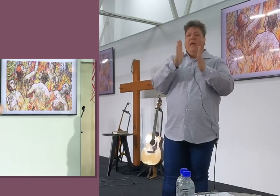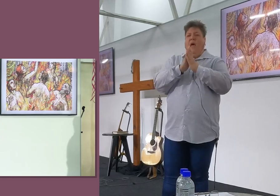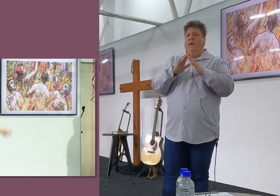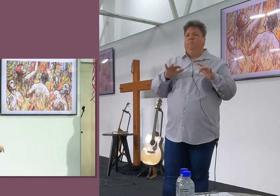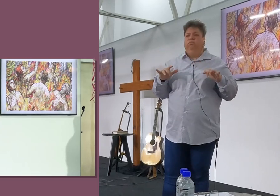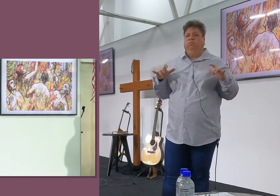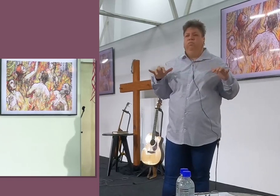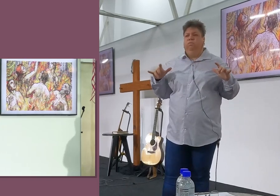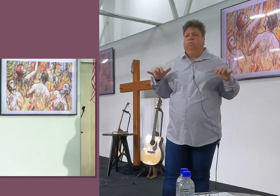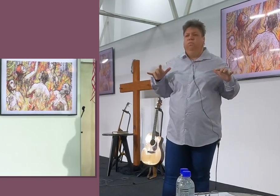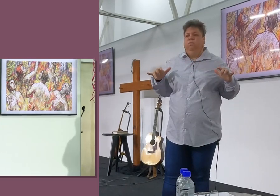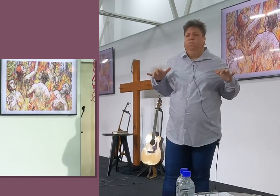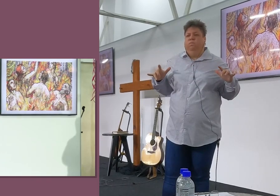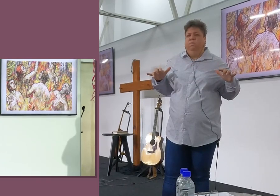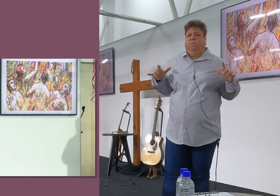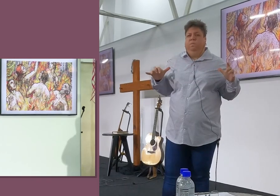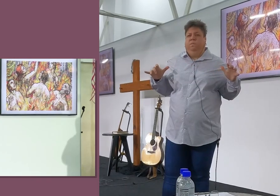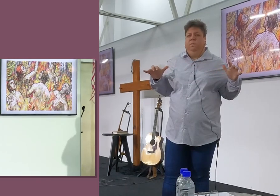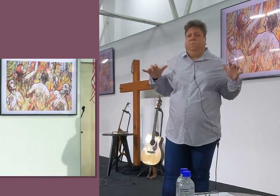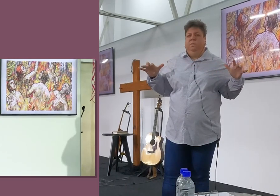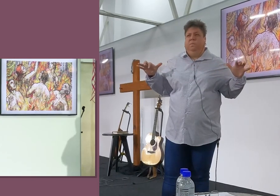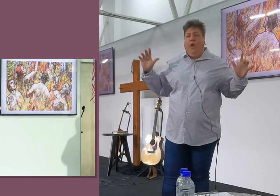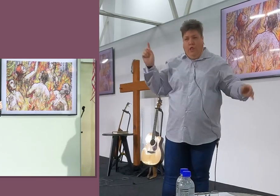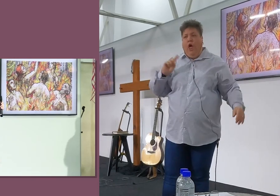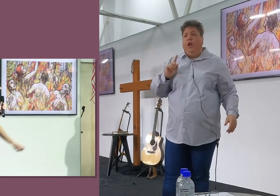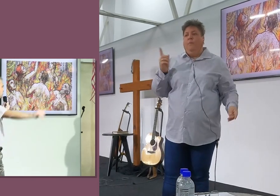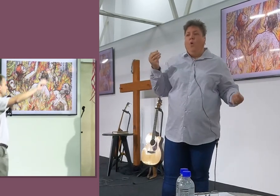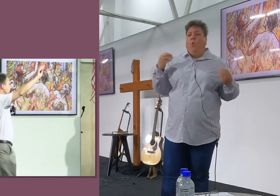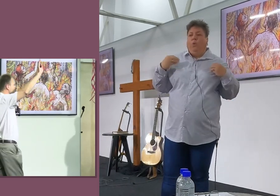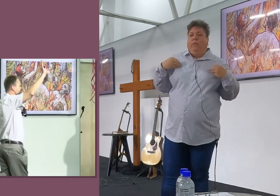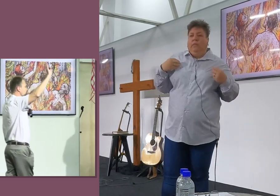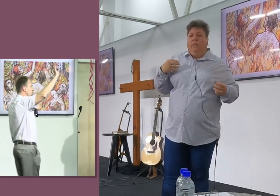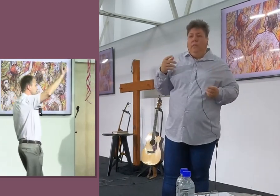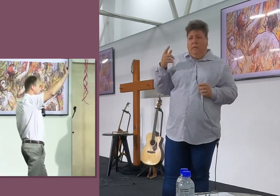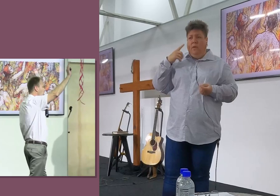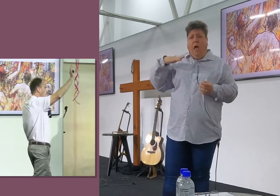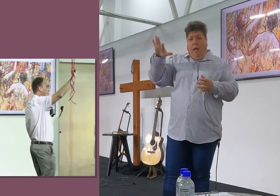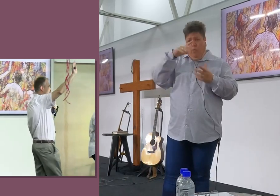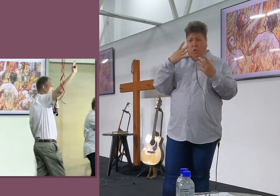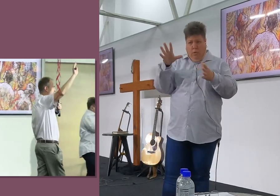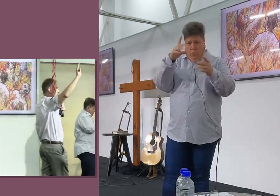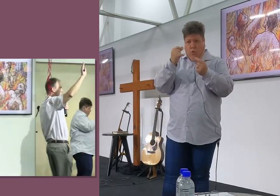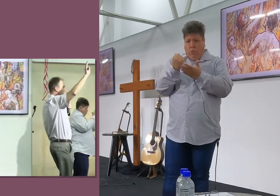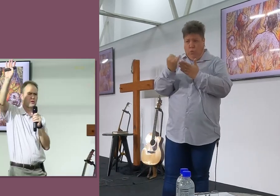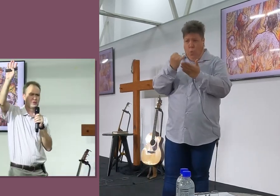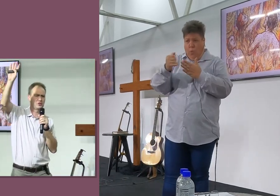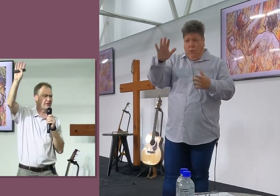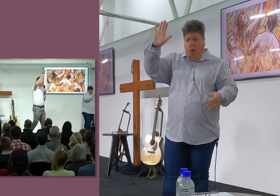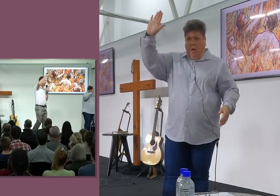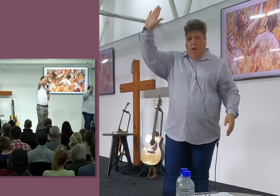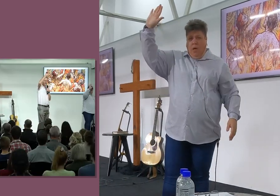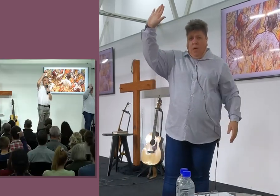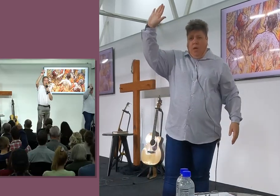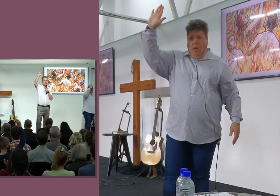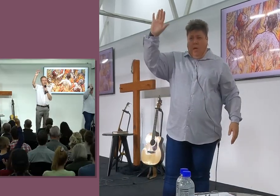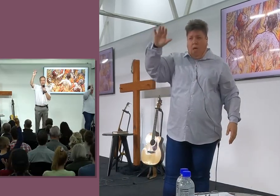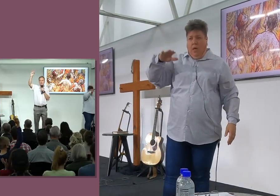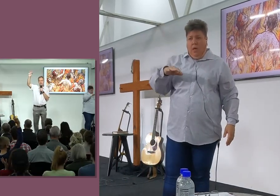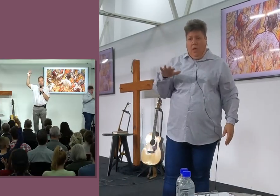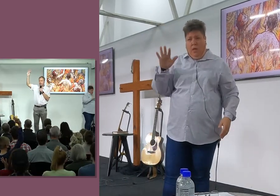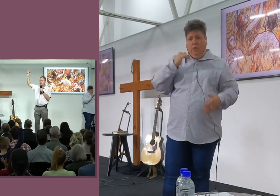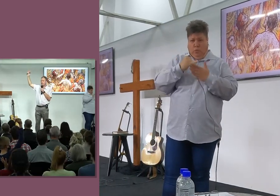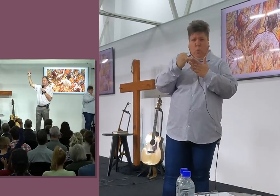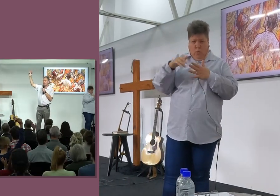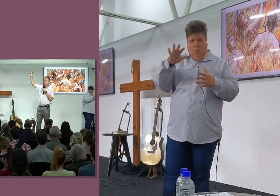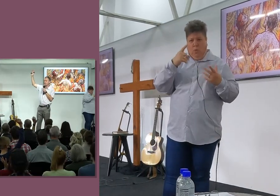Dit is een briljante manier, Om geld in te samel, Ek wil ek kijk, Doen jylle nog zonde, Stek, Ga op jy aan, Van jylle wat nou zonde nog doen, Ek wil ek kijk, Kom en jy,